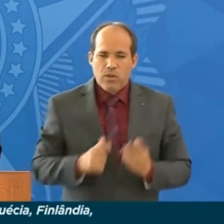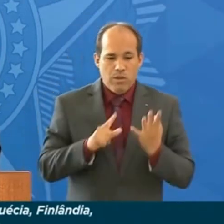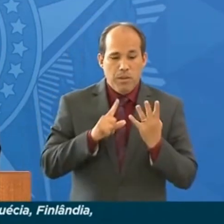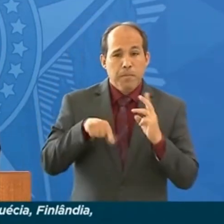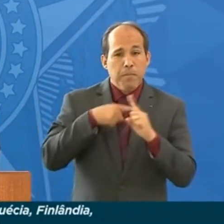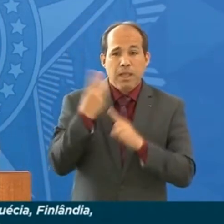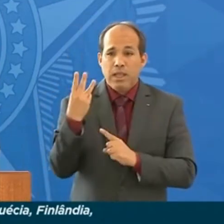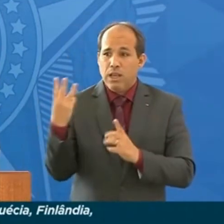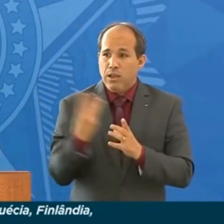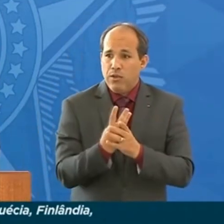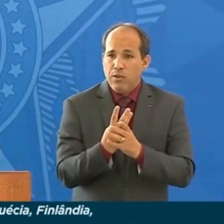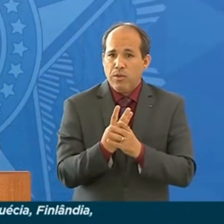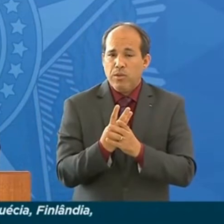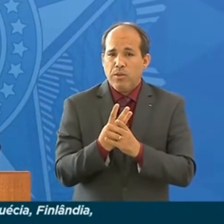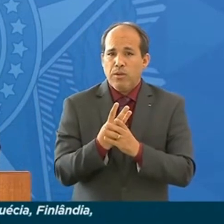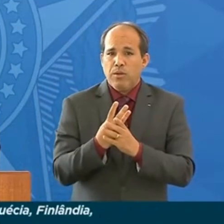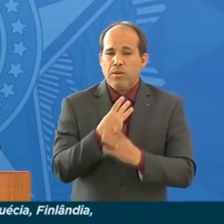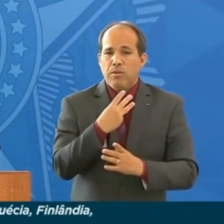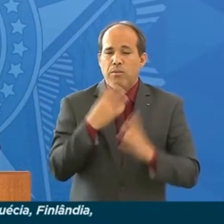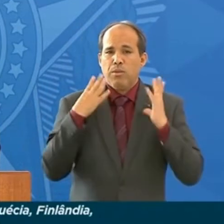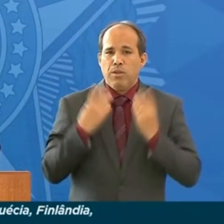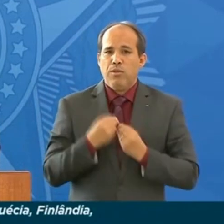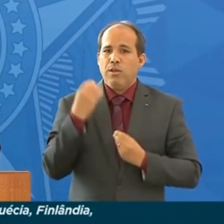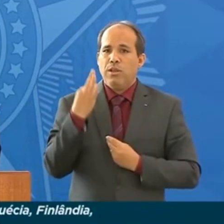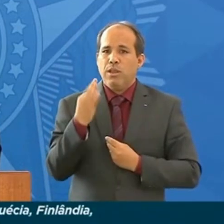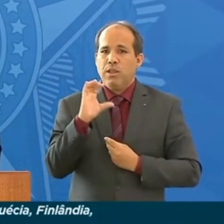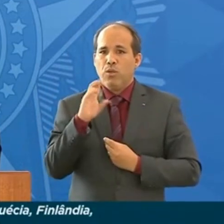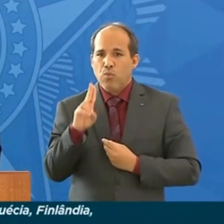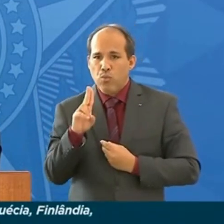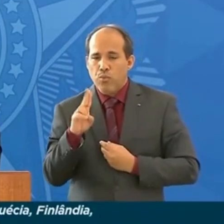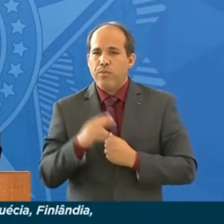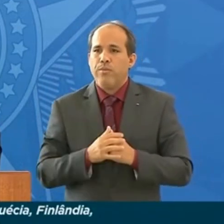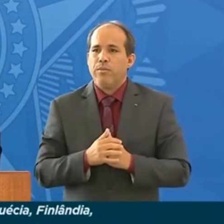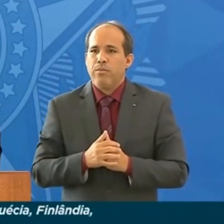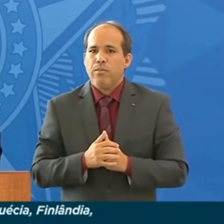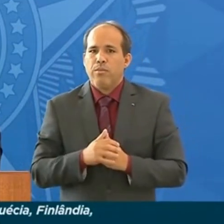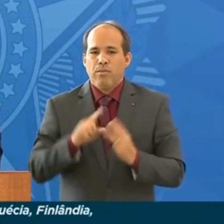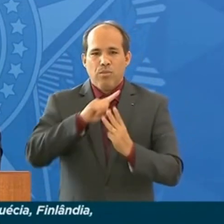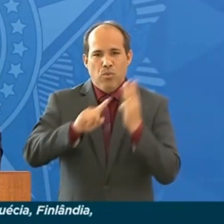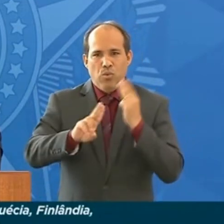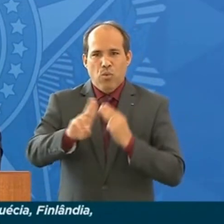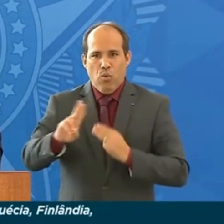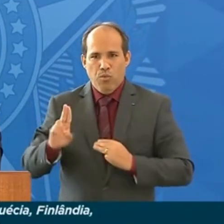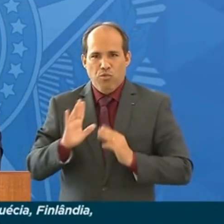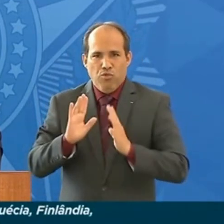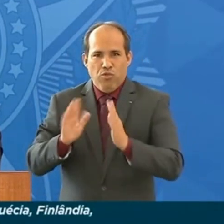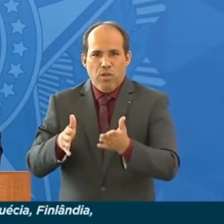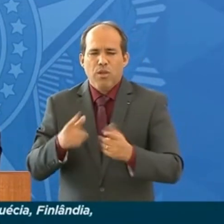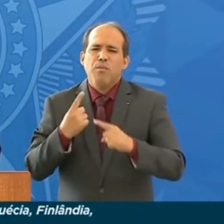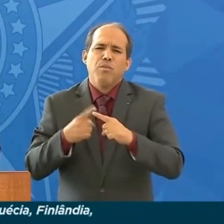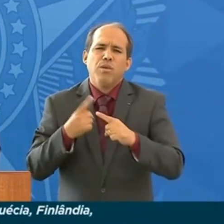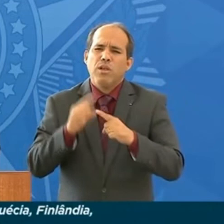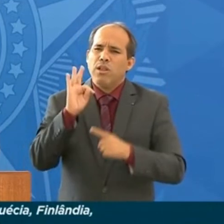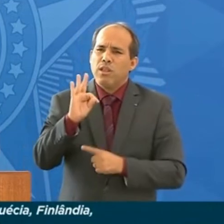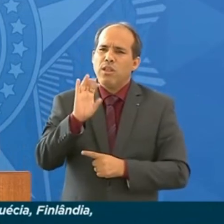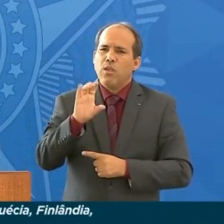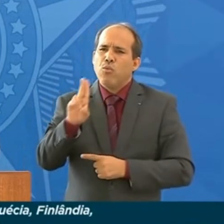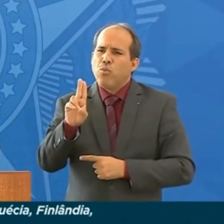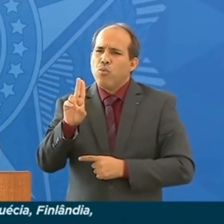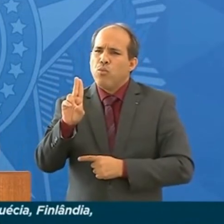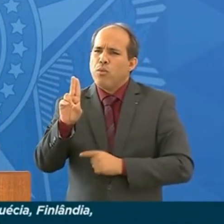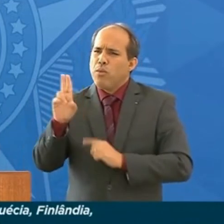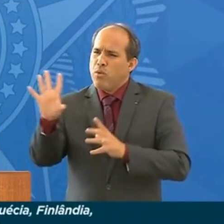ministros do TCU, Bruno Dantas, Vital do Rego e Walton. Por que os ministros do TCU farão parte da